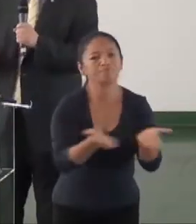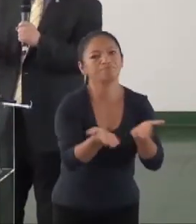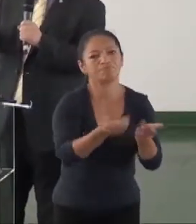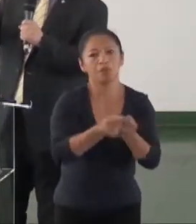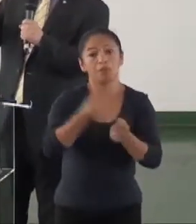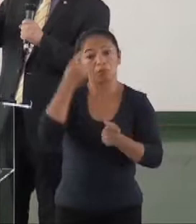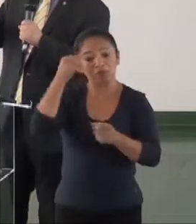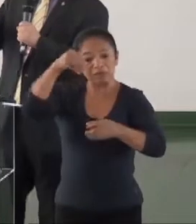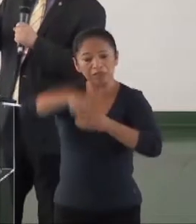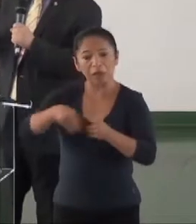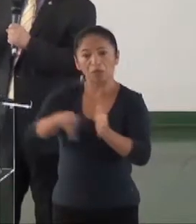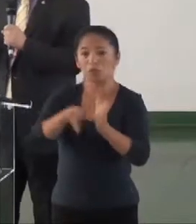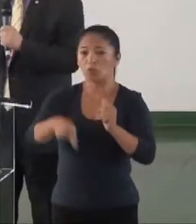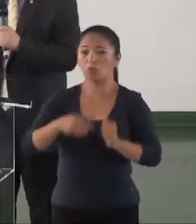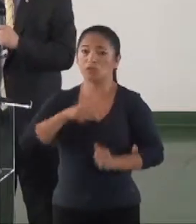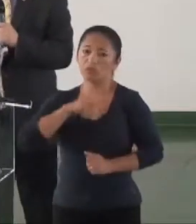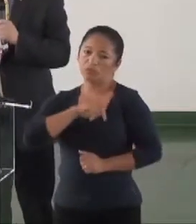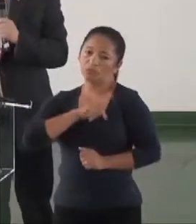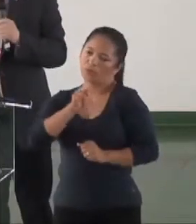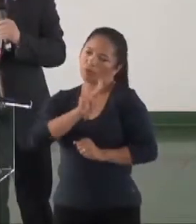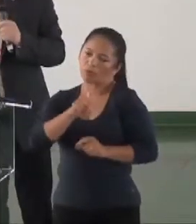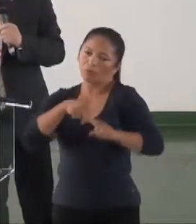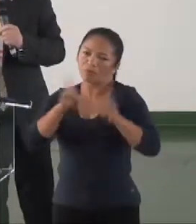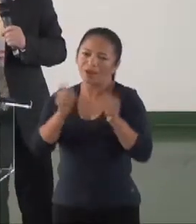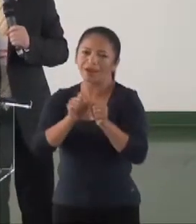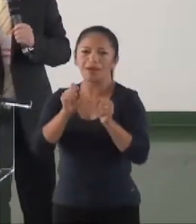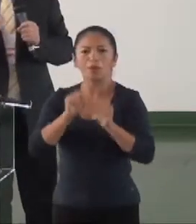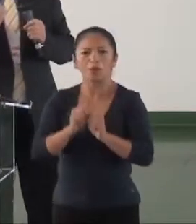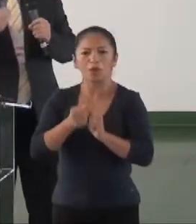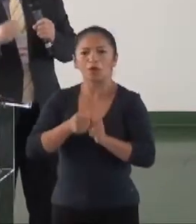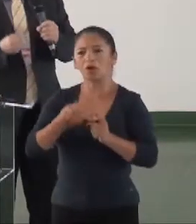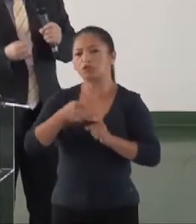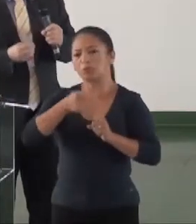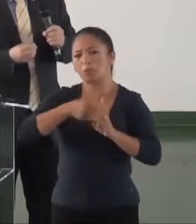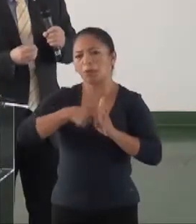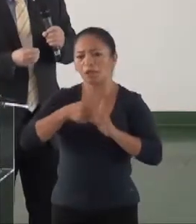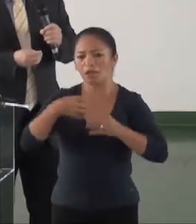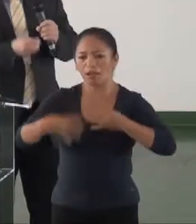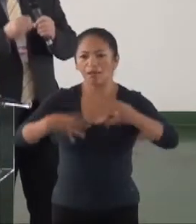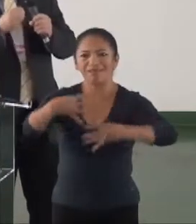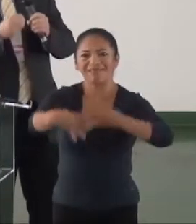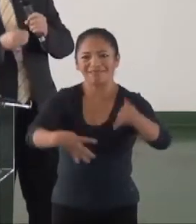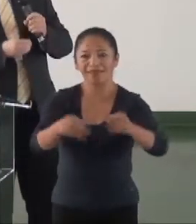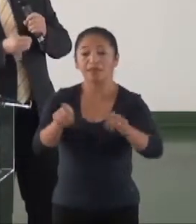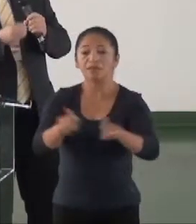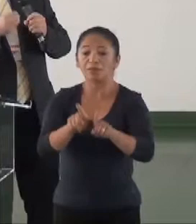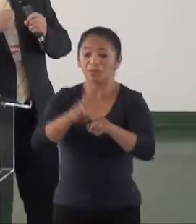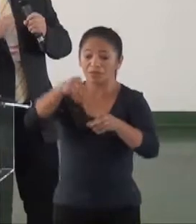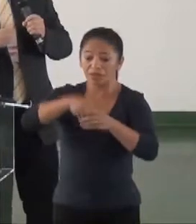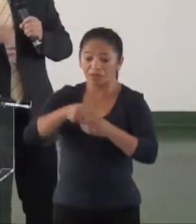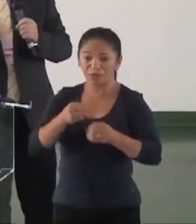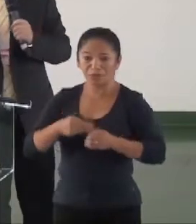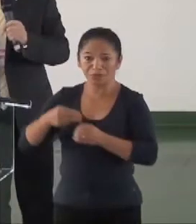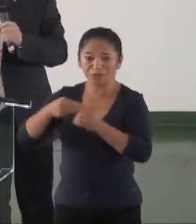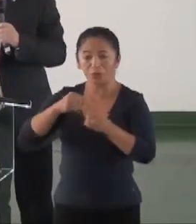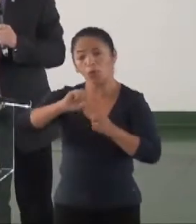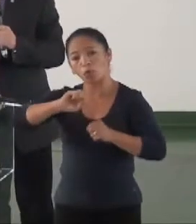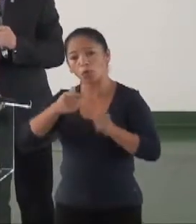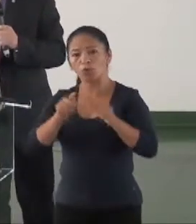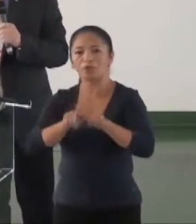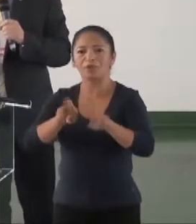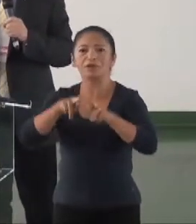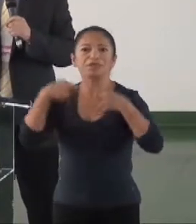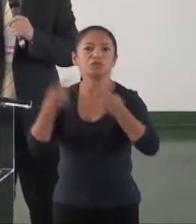Público. Podem ser as audiências quadrimestrais na Câmara Municipal, podem ser as audiências da Auditoria